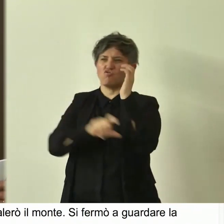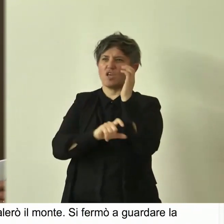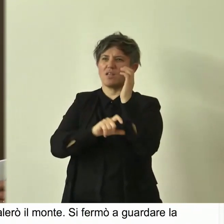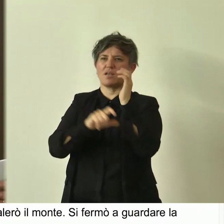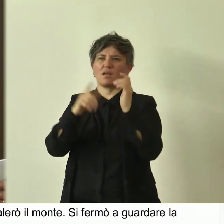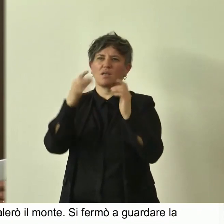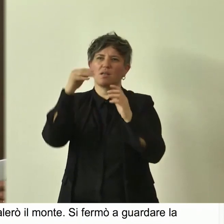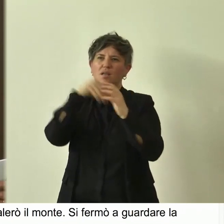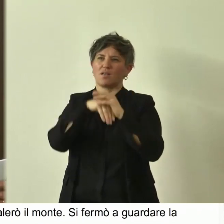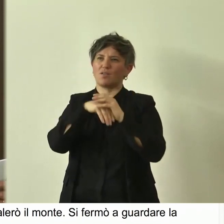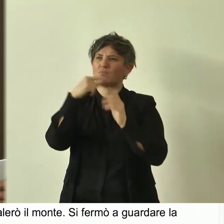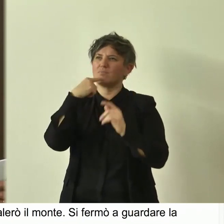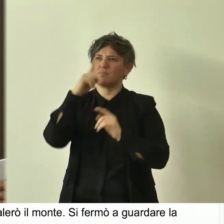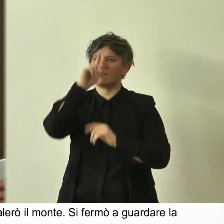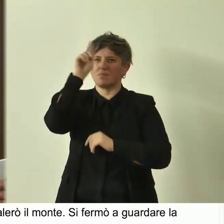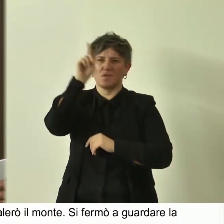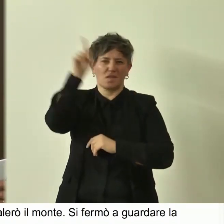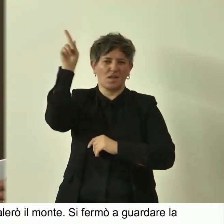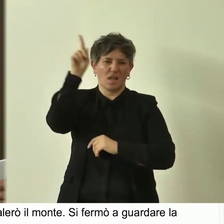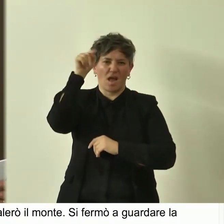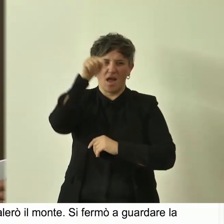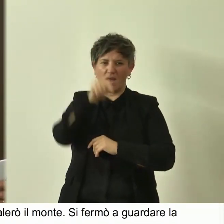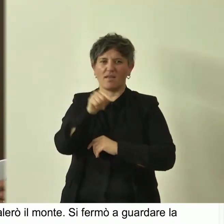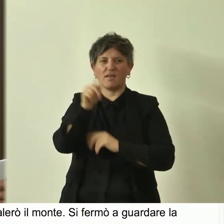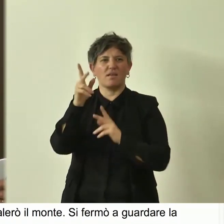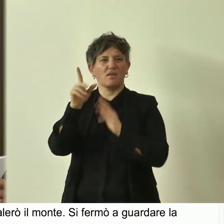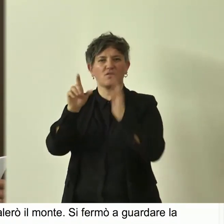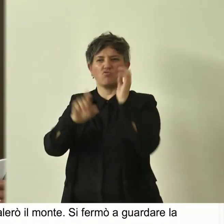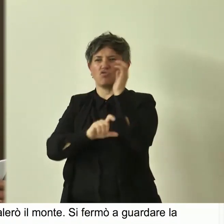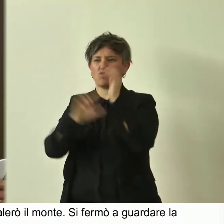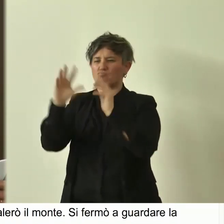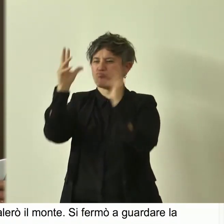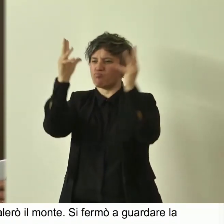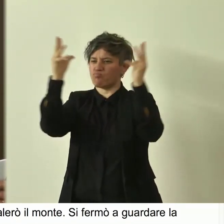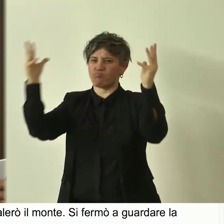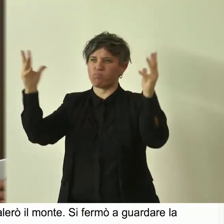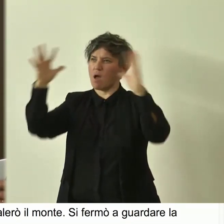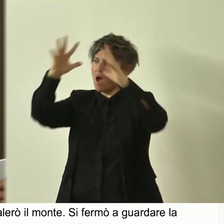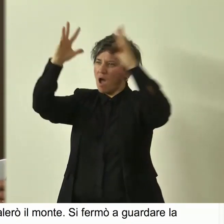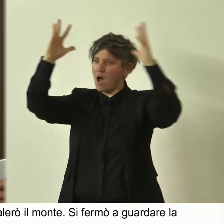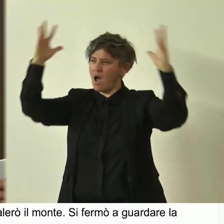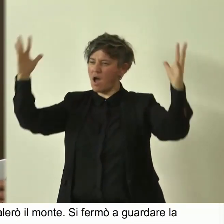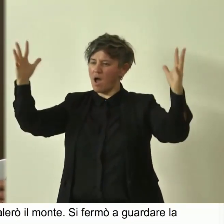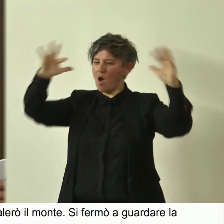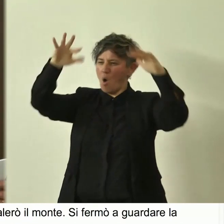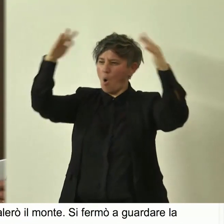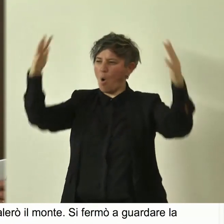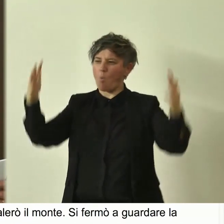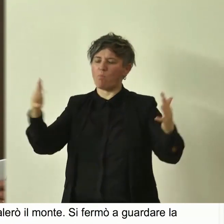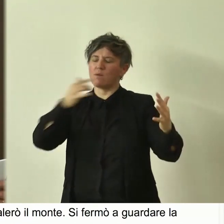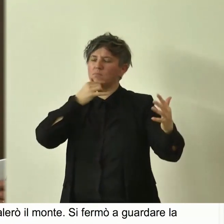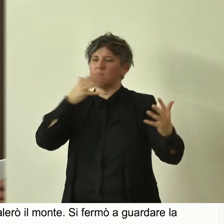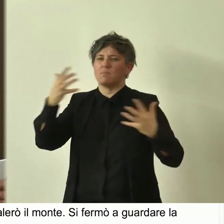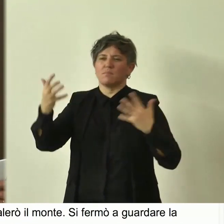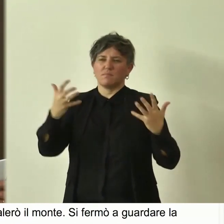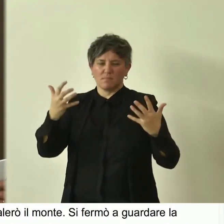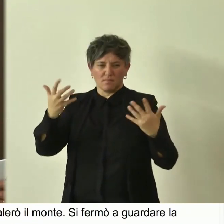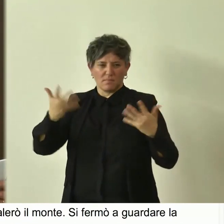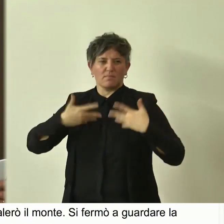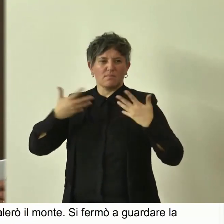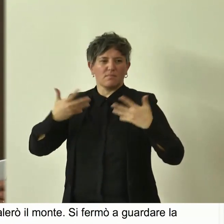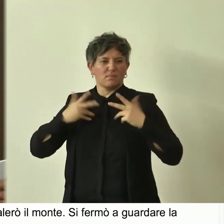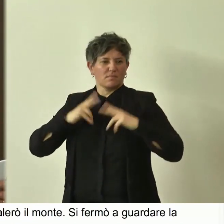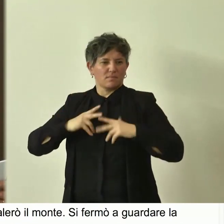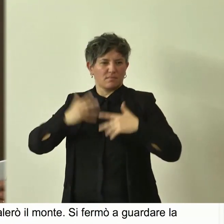trono di Ishtar. Il cedro si ageva davanti alla montagna in tutta la sua mole. La sua ombra era magnifica, piena di sollievo.